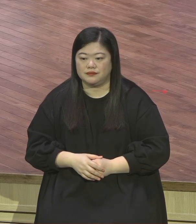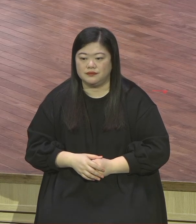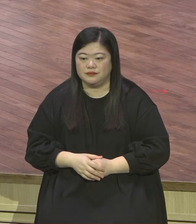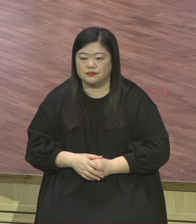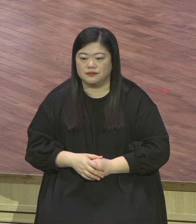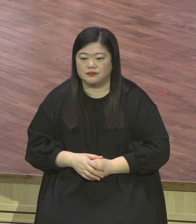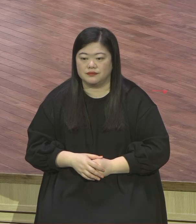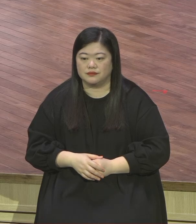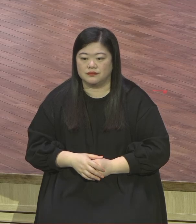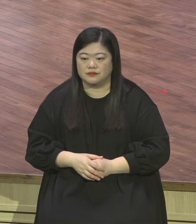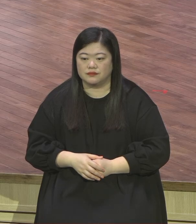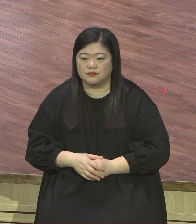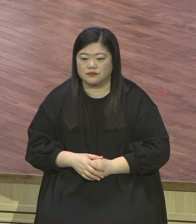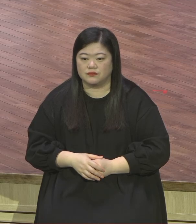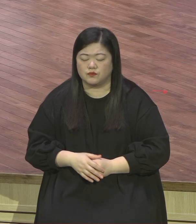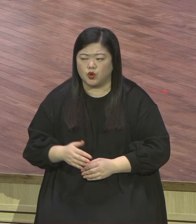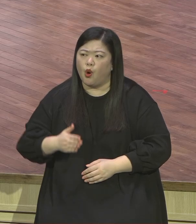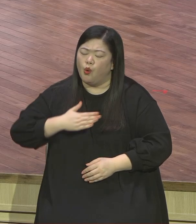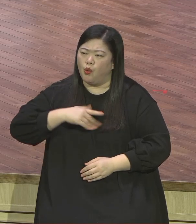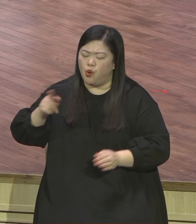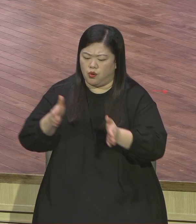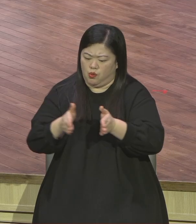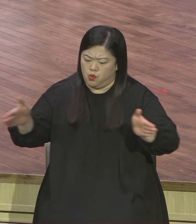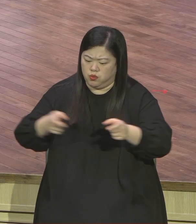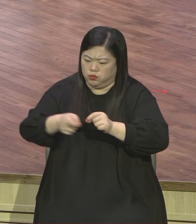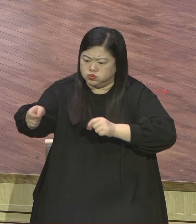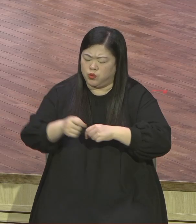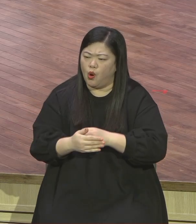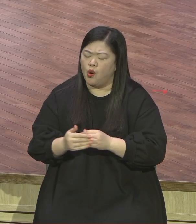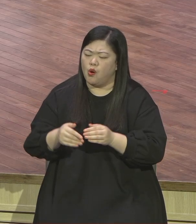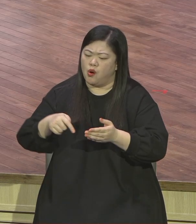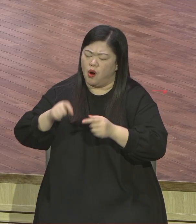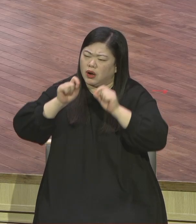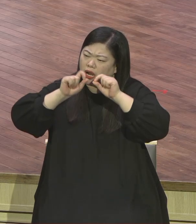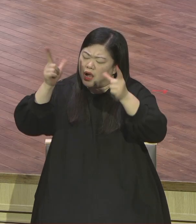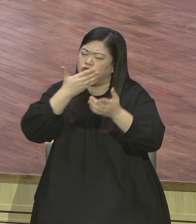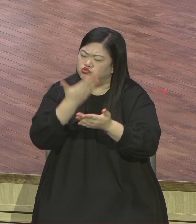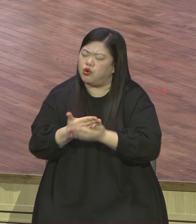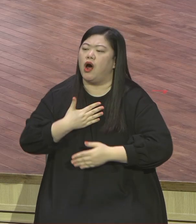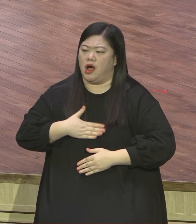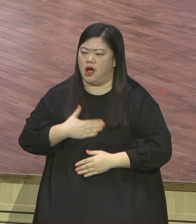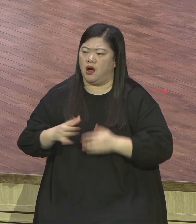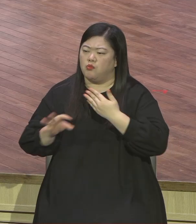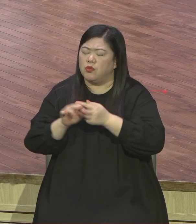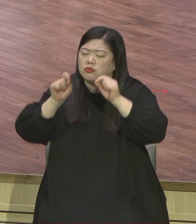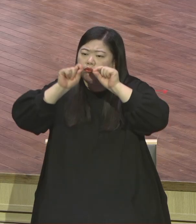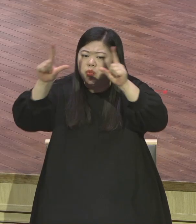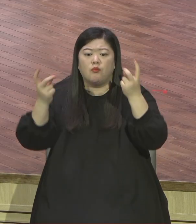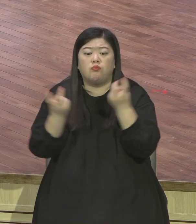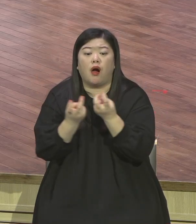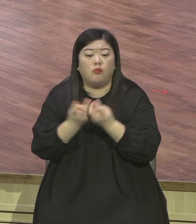맛볼 수 있는가 여러분이 매번 예배를 드릴 때마다 강단을 통해서